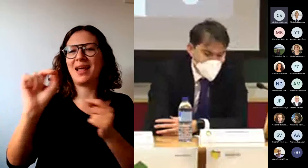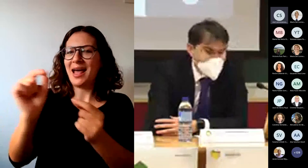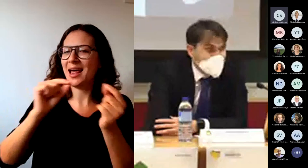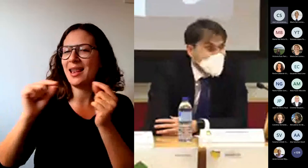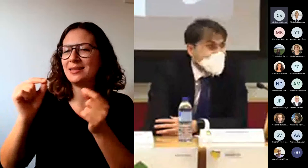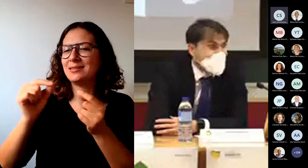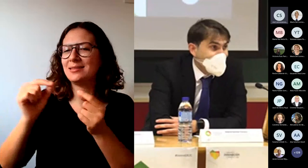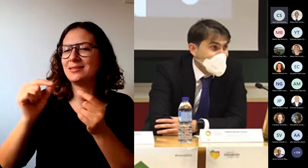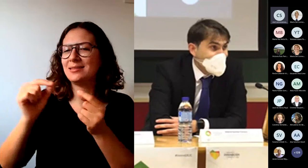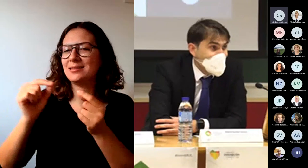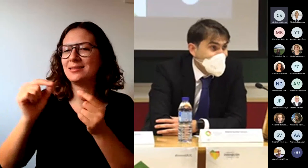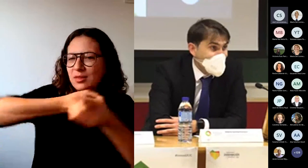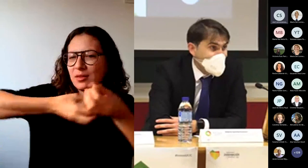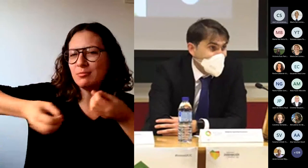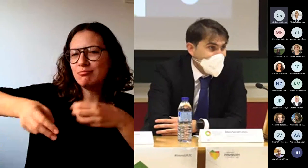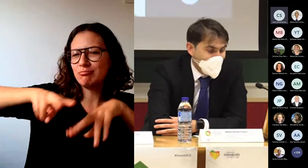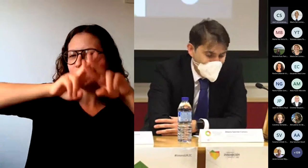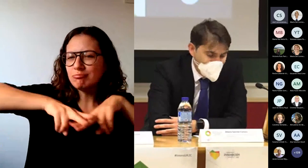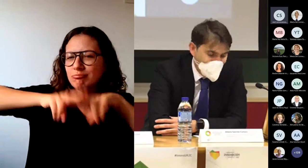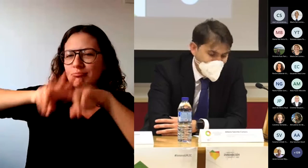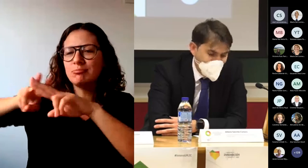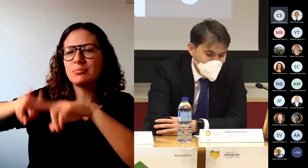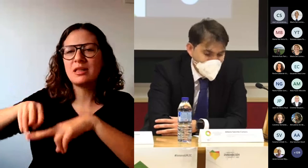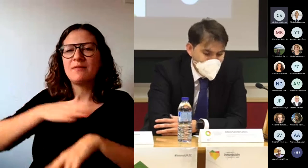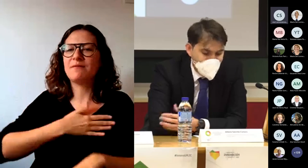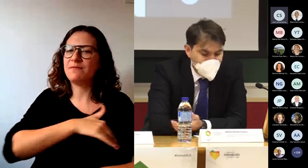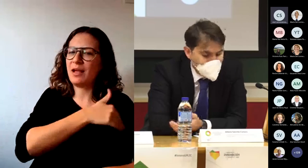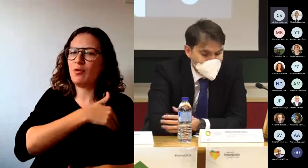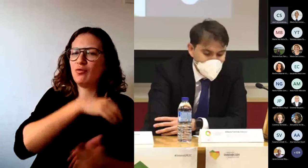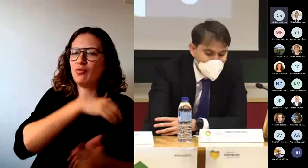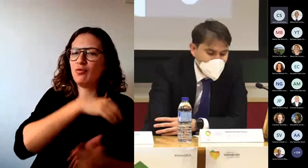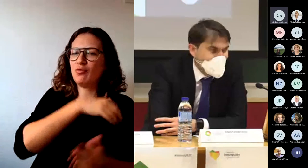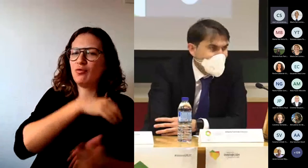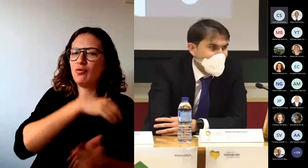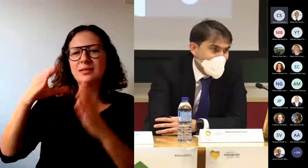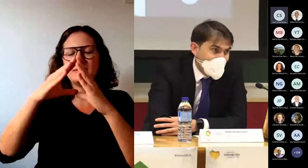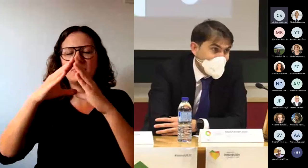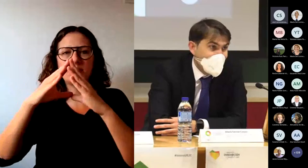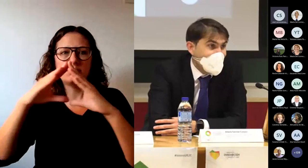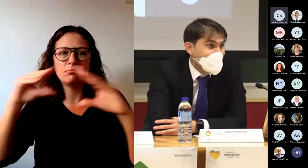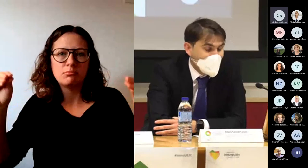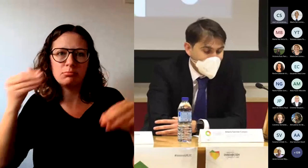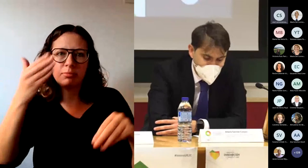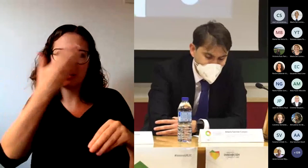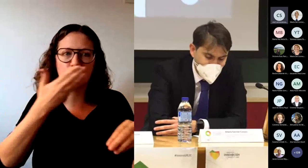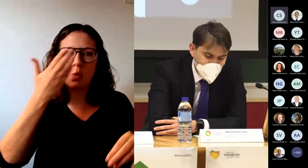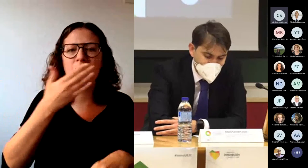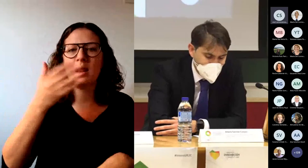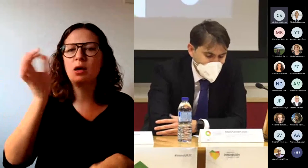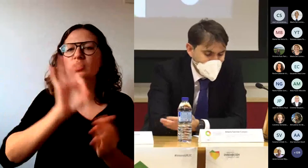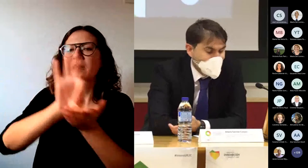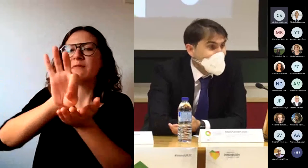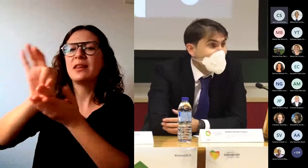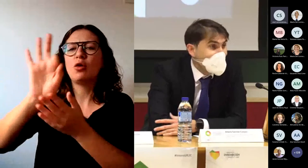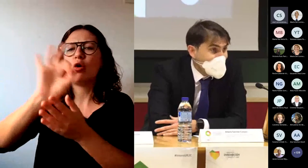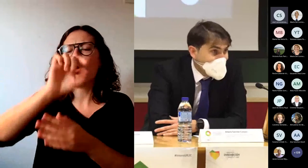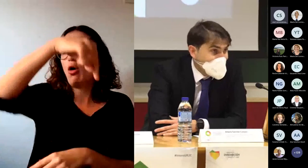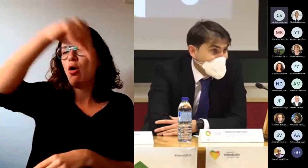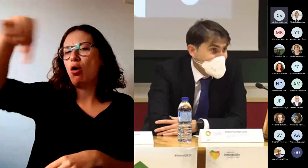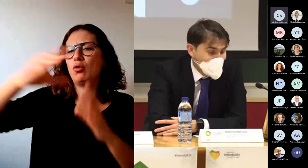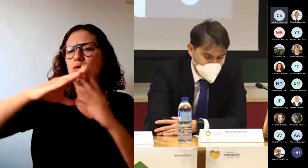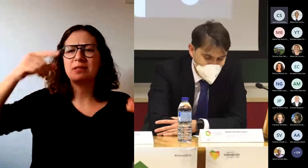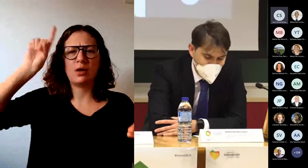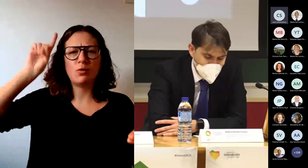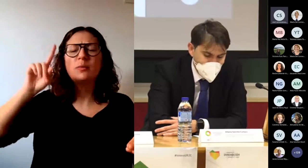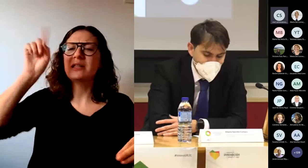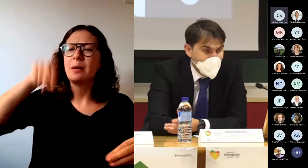de docentes de nuestras facultades y escuelas y de servicios o de distintas unidades de la Universidad de San Carlos, sino también de expertos